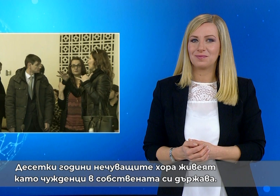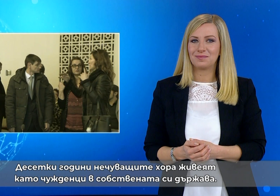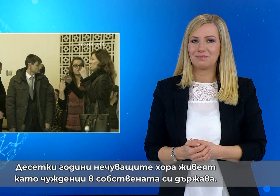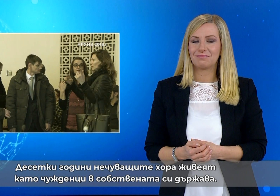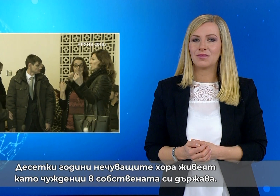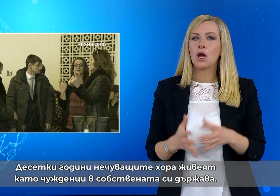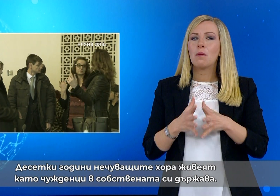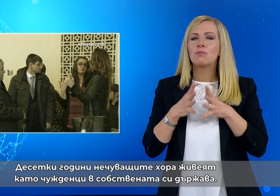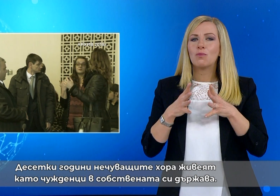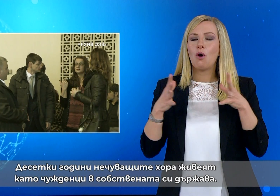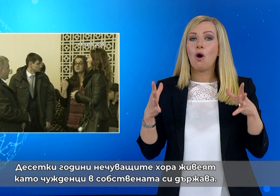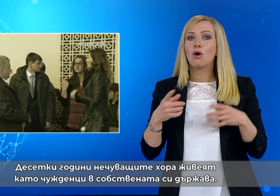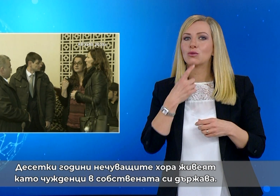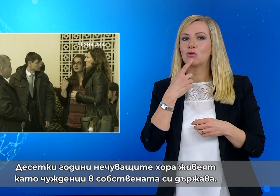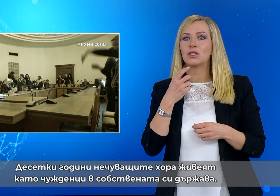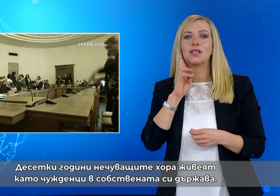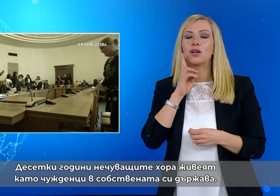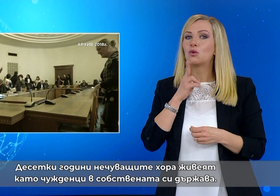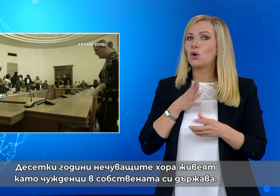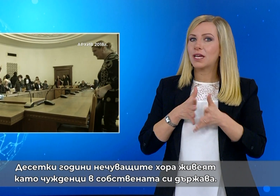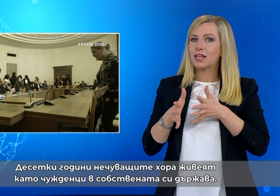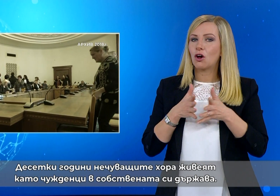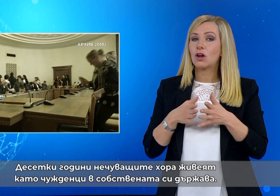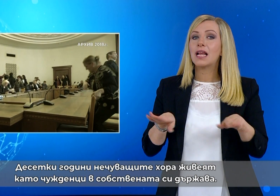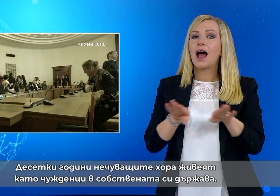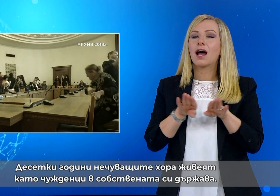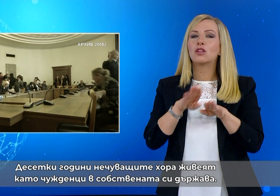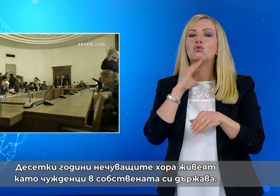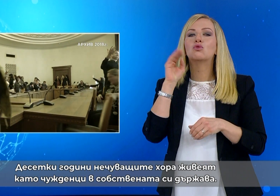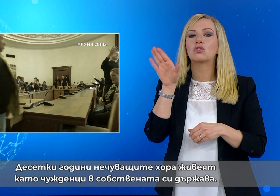Десетки години нечуващите хора живеят като чужденци в собствената си държава.